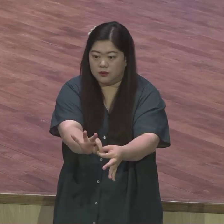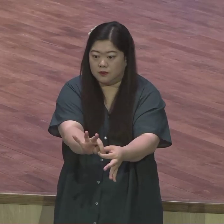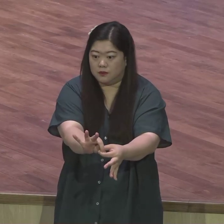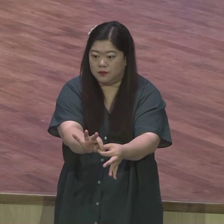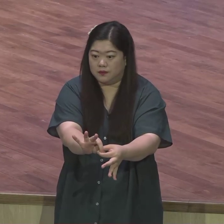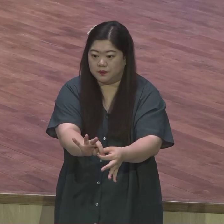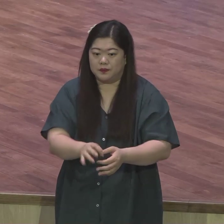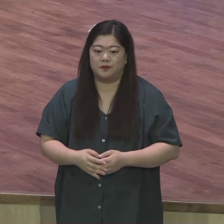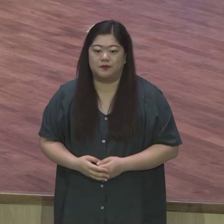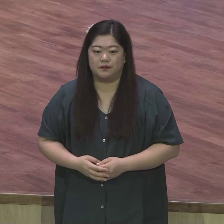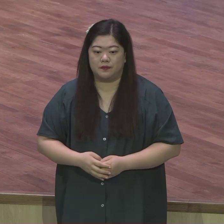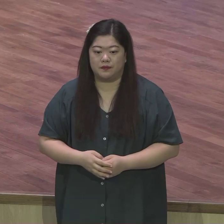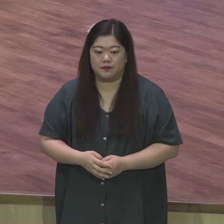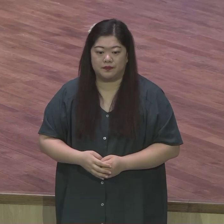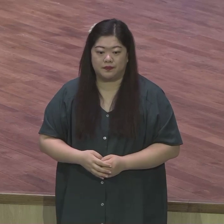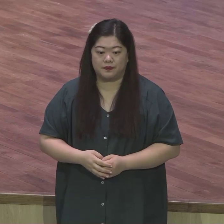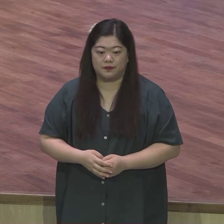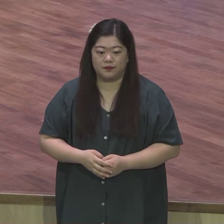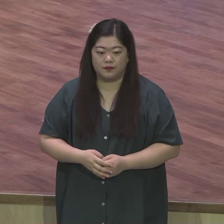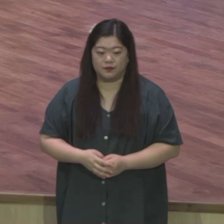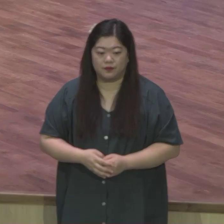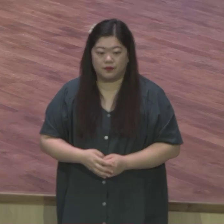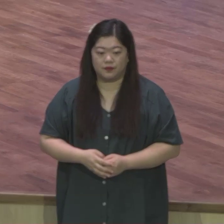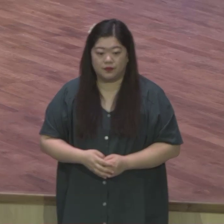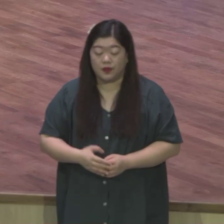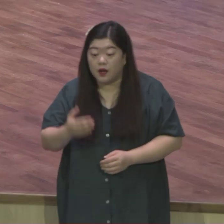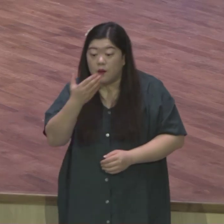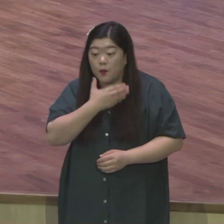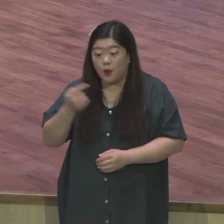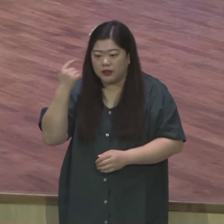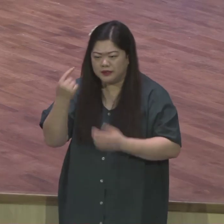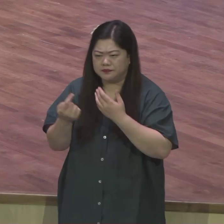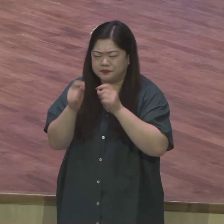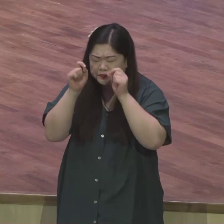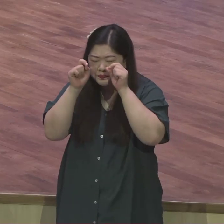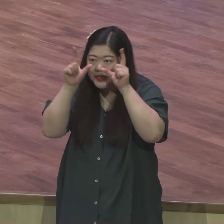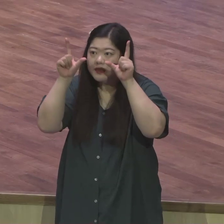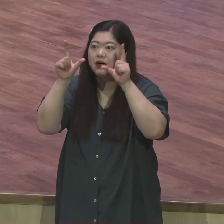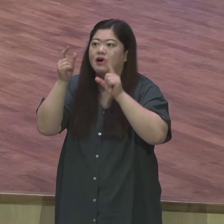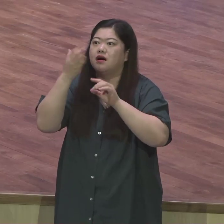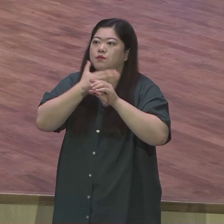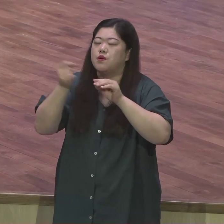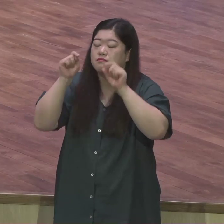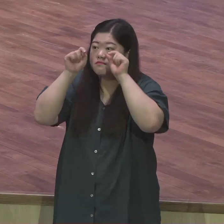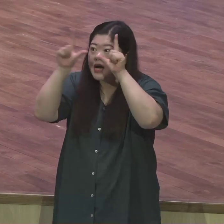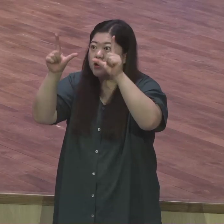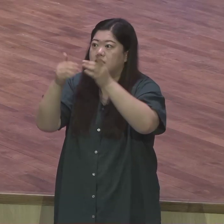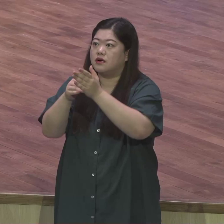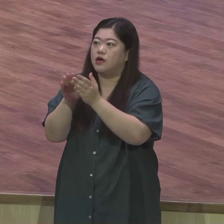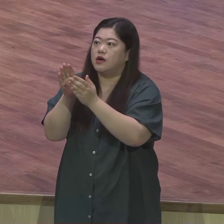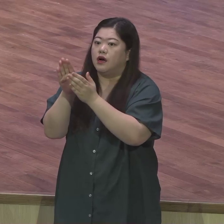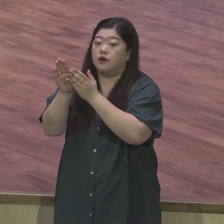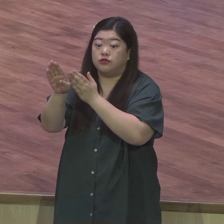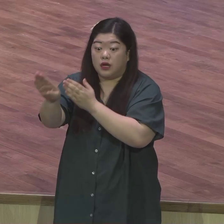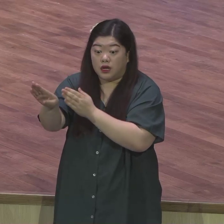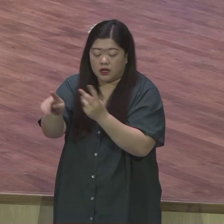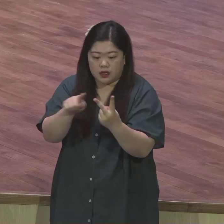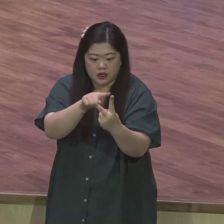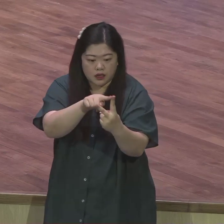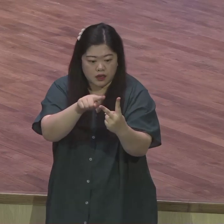이게요 정말 복음 깨달은 사람 정말 구원받은 사람 정말 진리를 아는 사람이 가지는 이